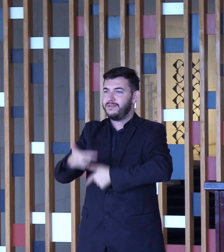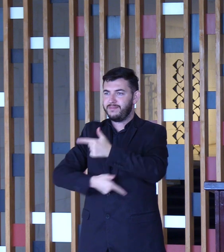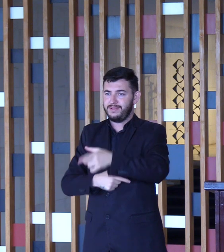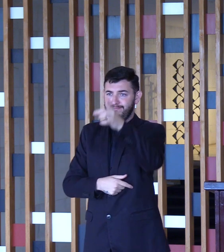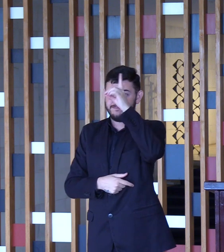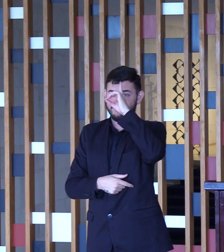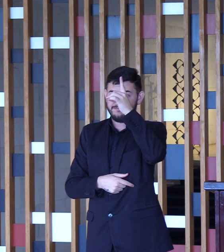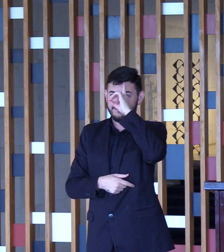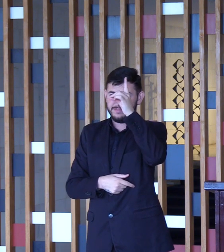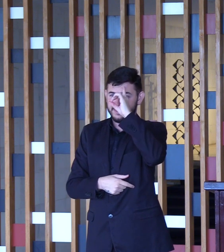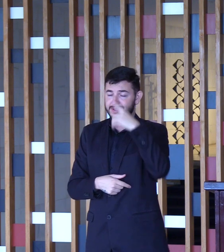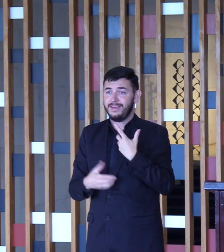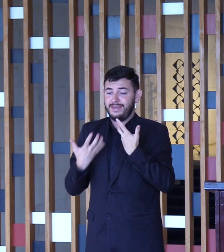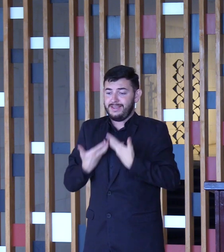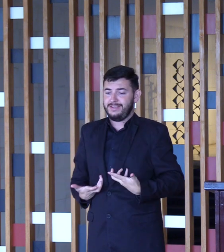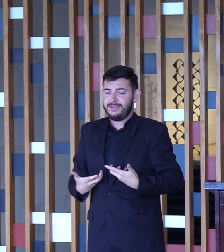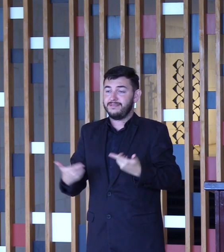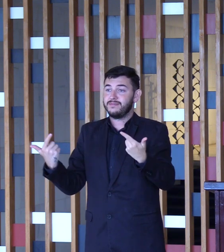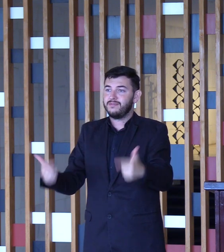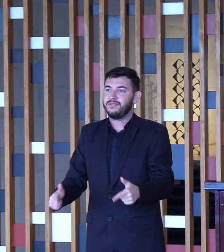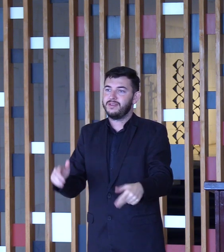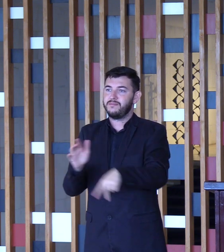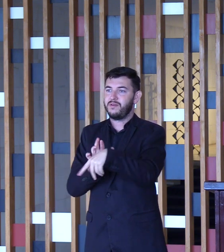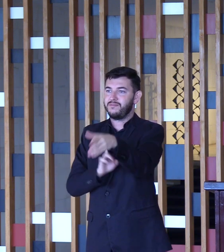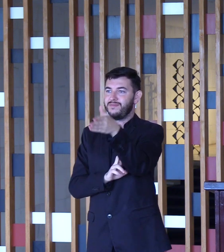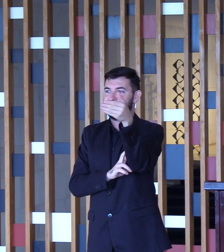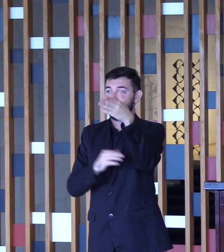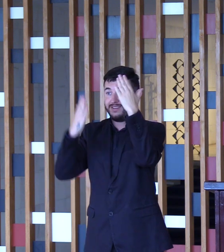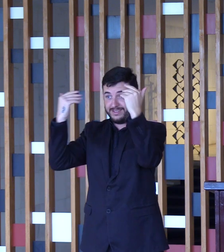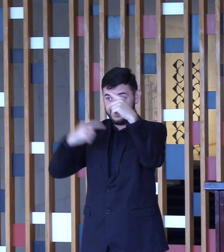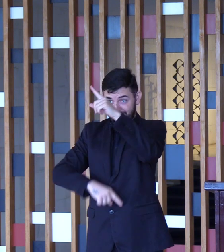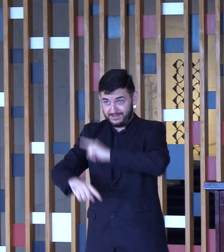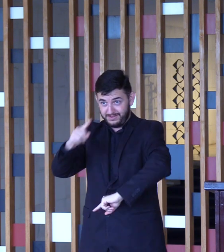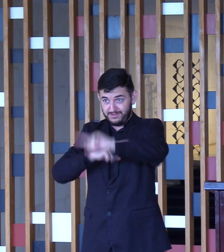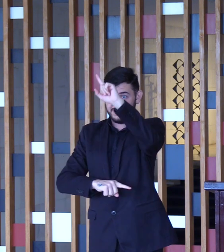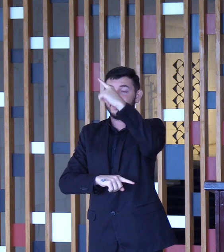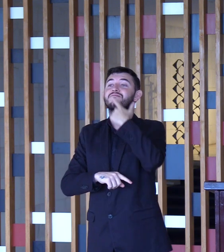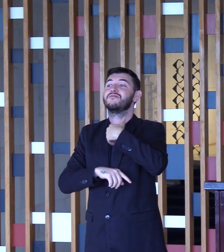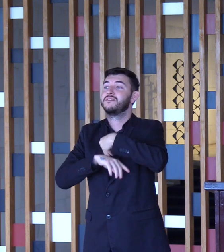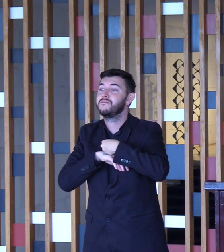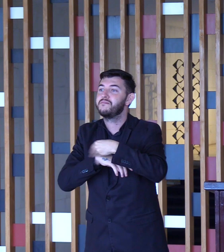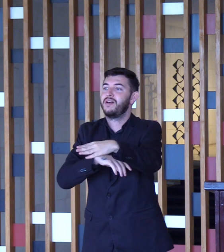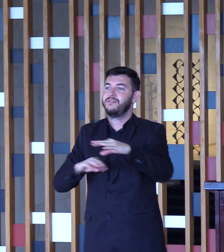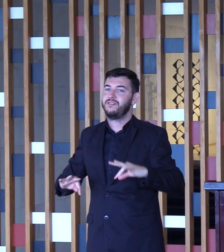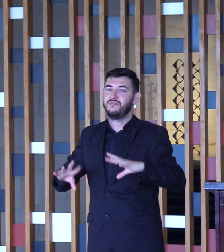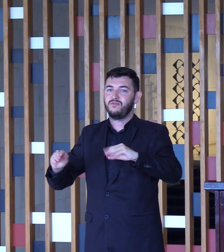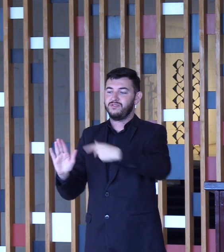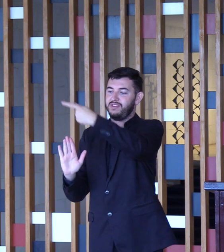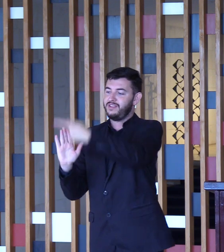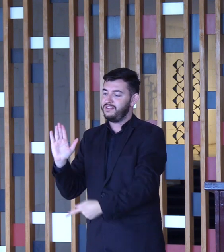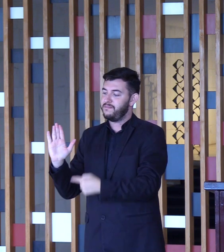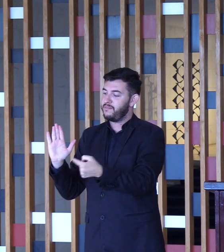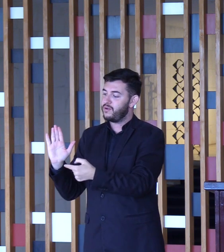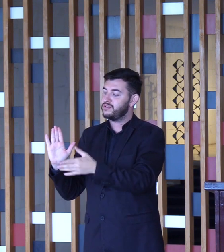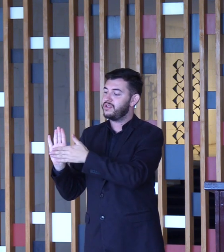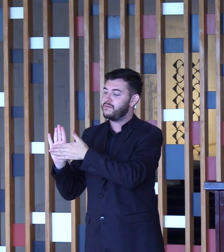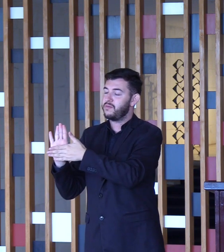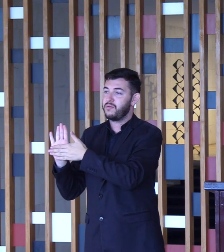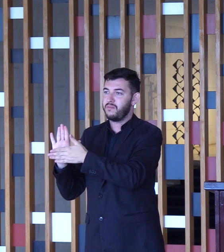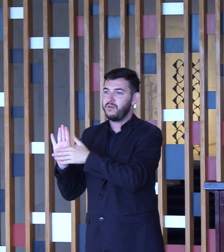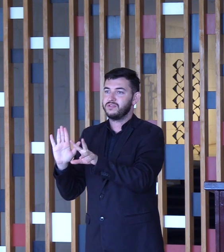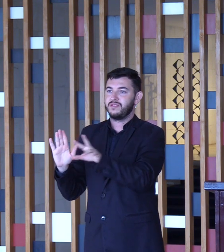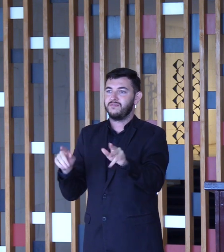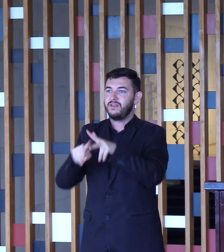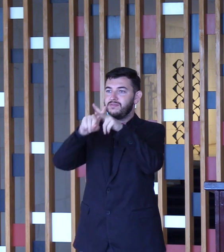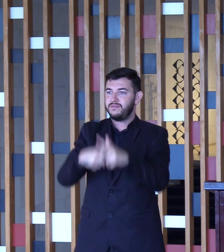diplomatas. Desejo muito sucesso a todos nessa nova fase do projeto de revitalização do complexo do